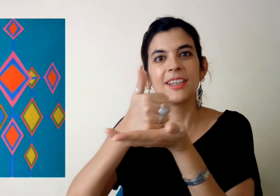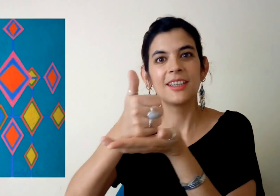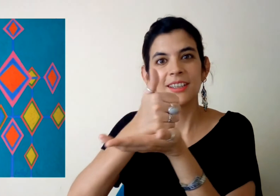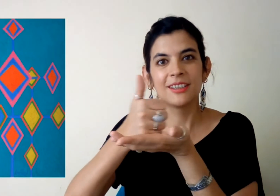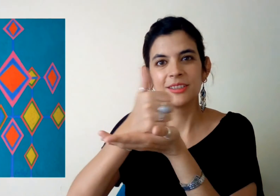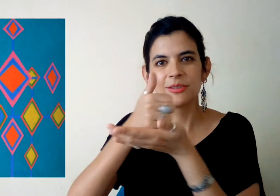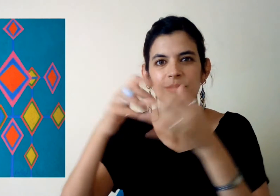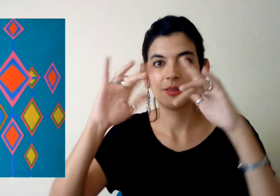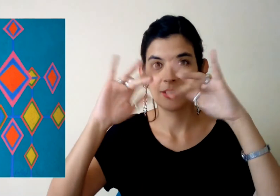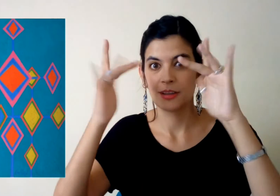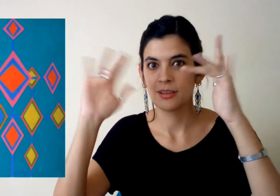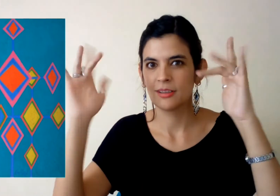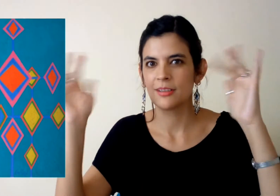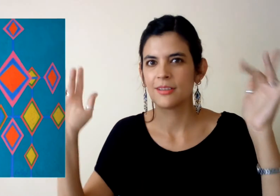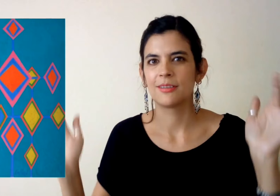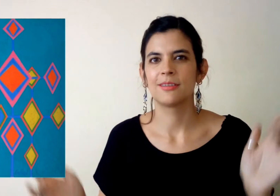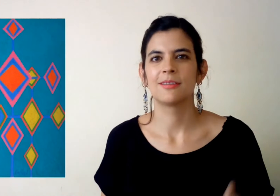Azul brillante.